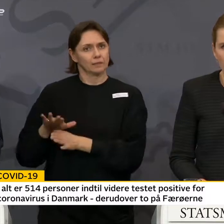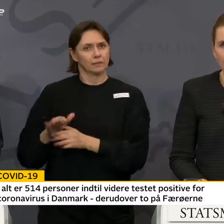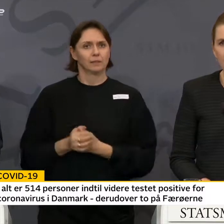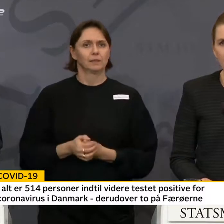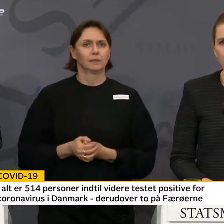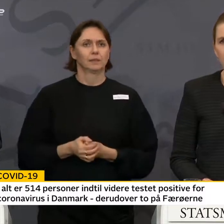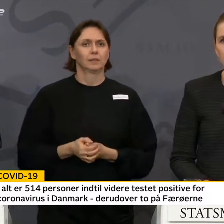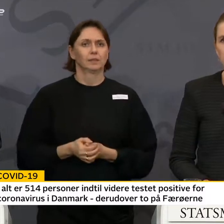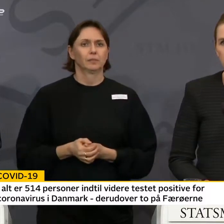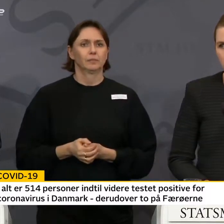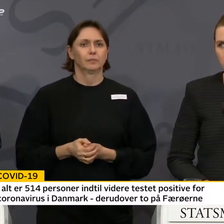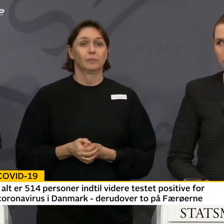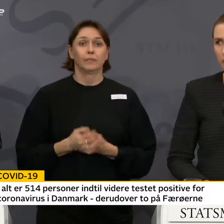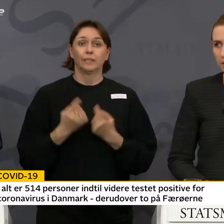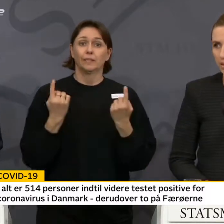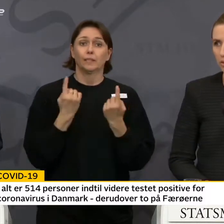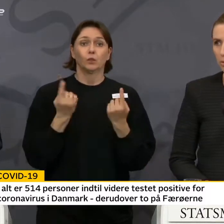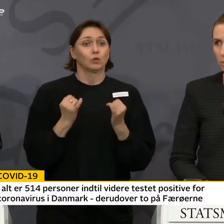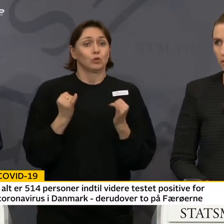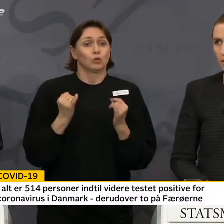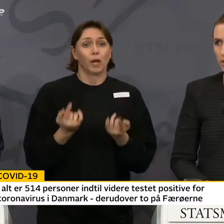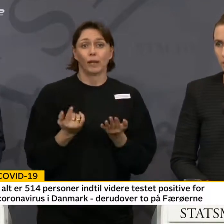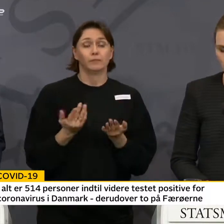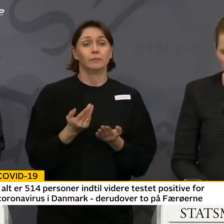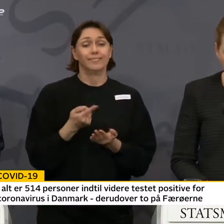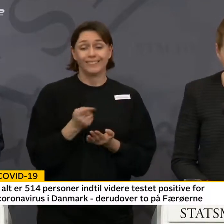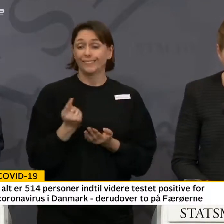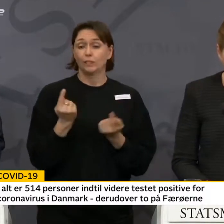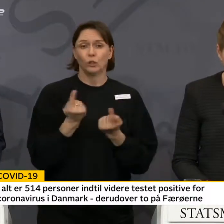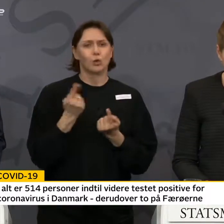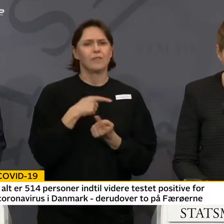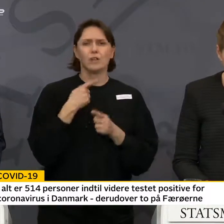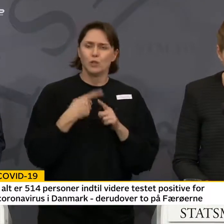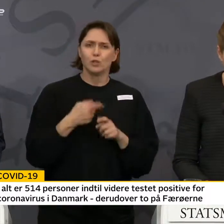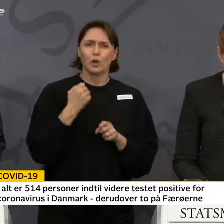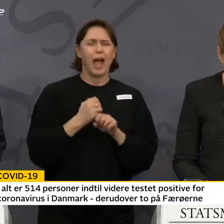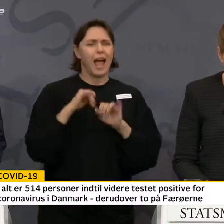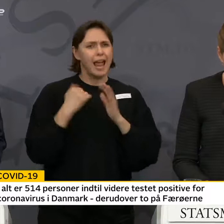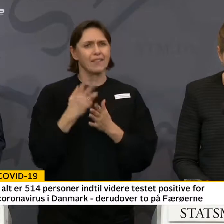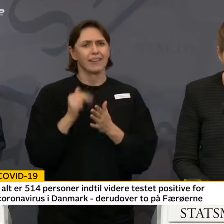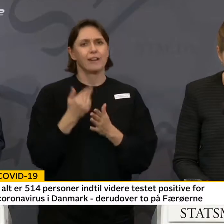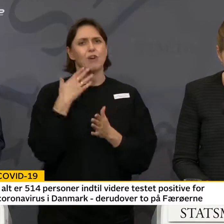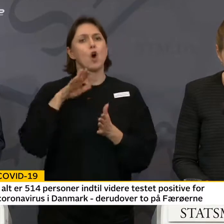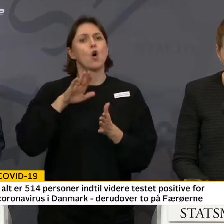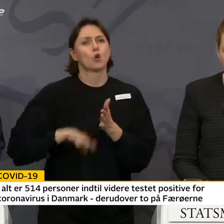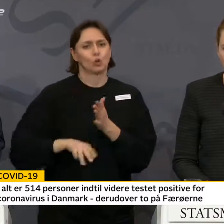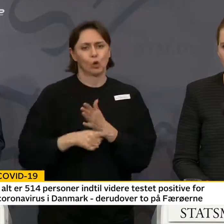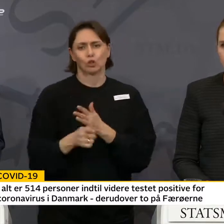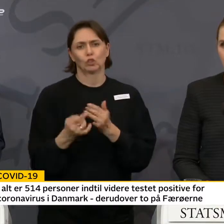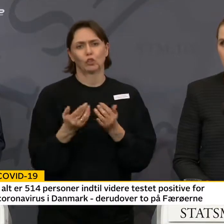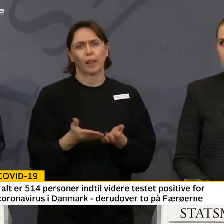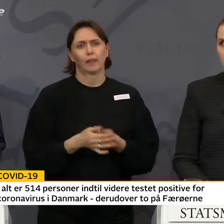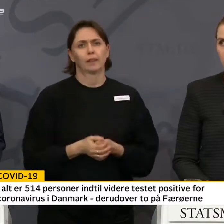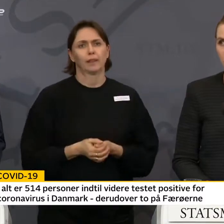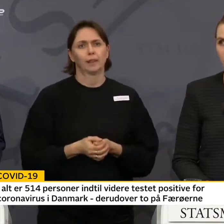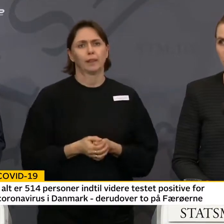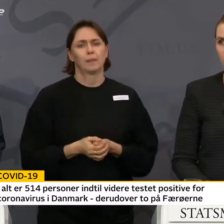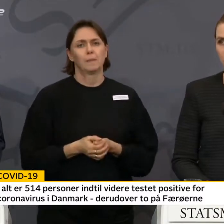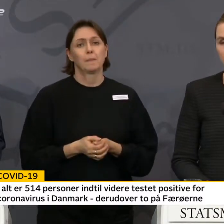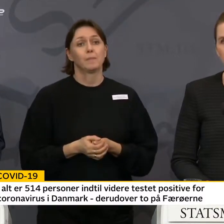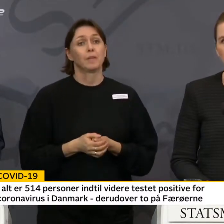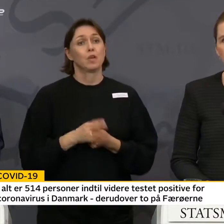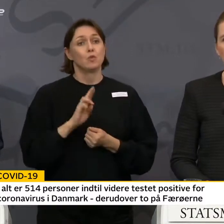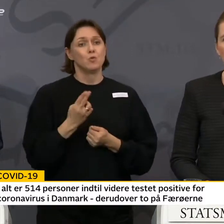Det er den situation, og det er de situationer, vi skal gøre, hvad vi kan for at undgå. Vi har bevæget os nu